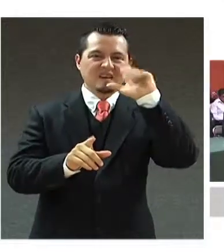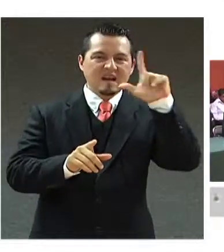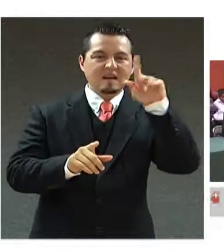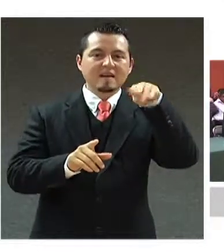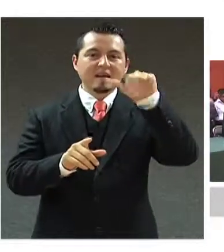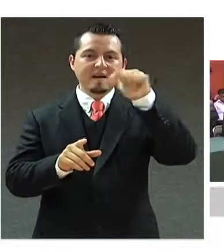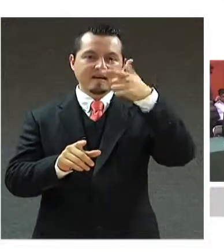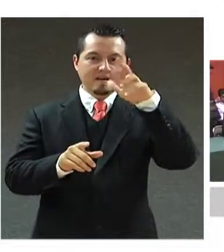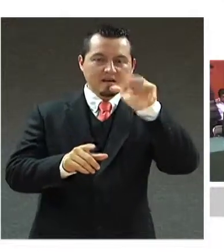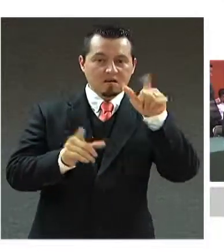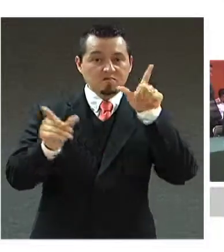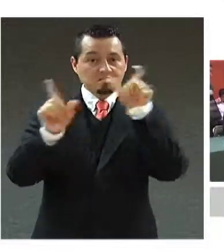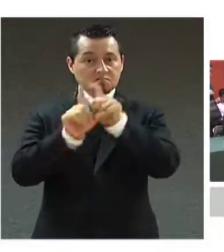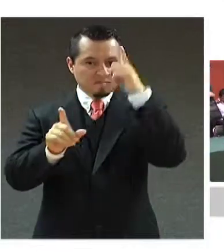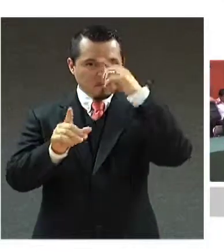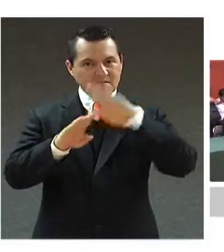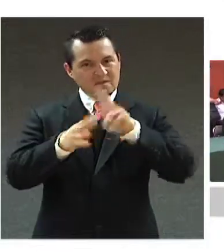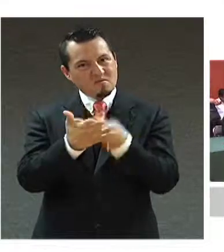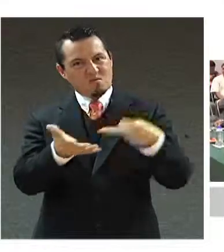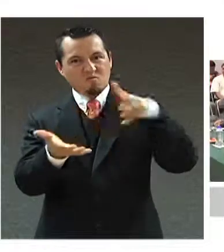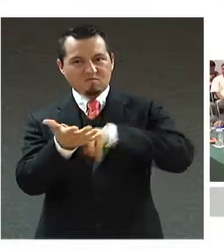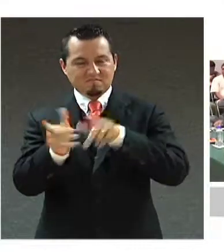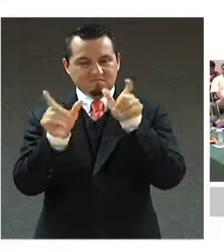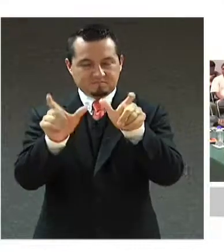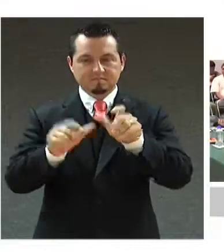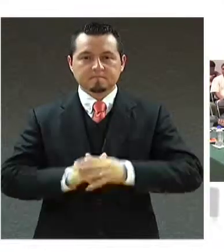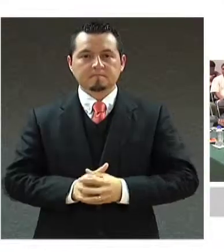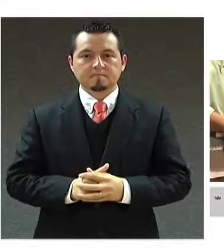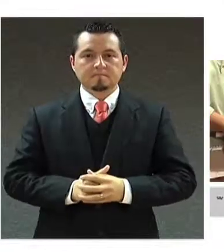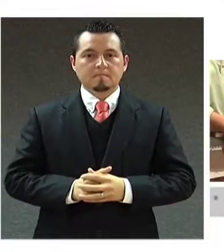de seguridad en Jalisco y lo conminaron a redoblar esfuerzos.